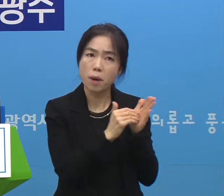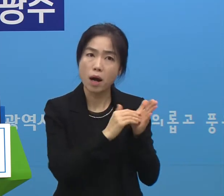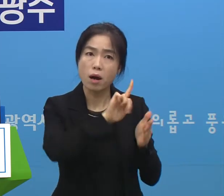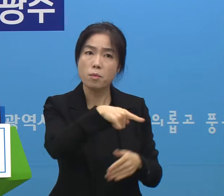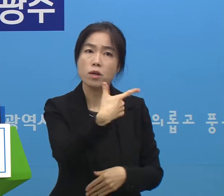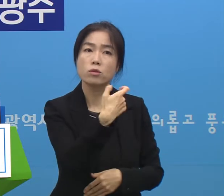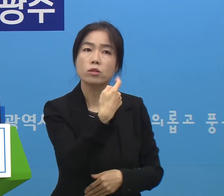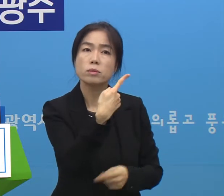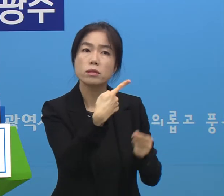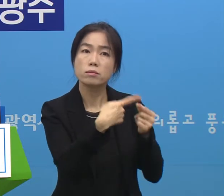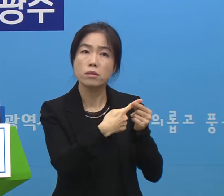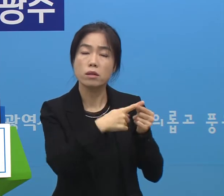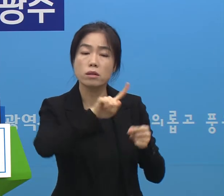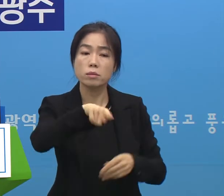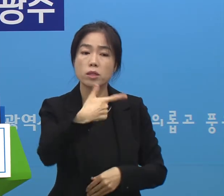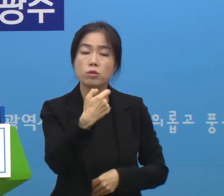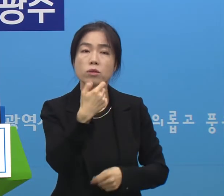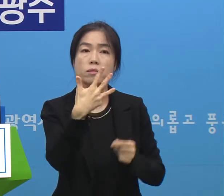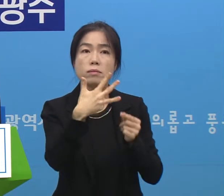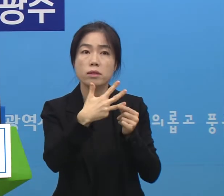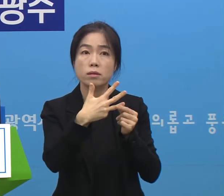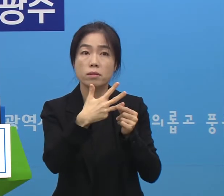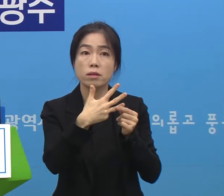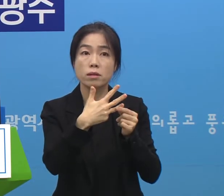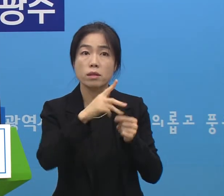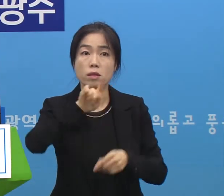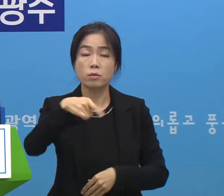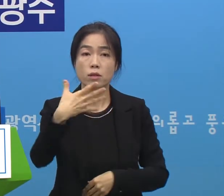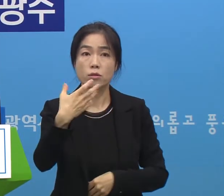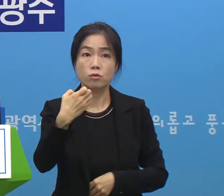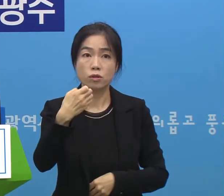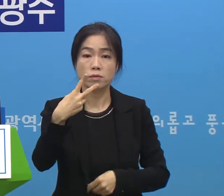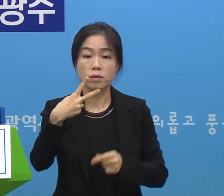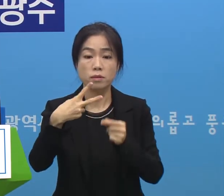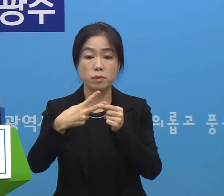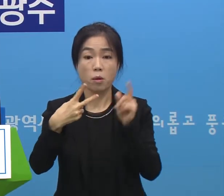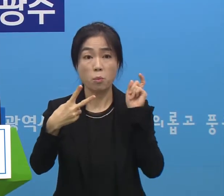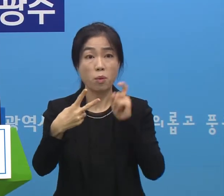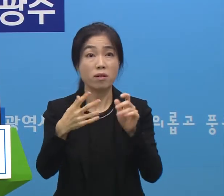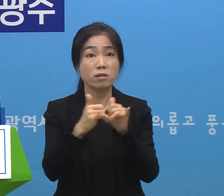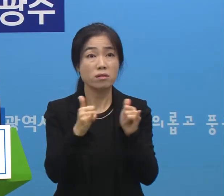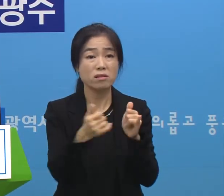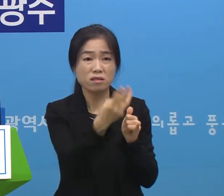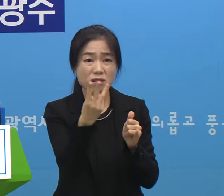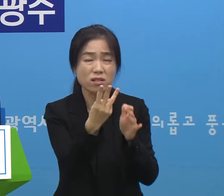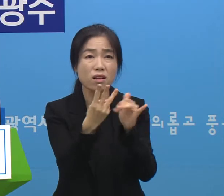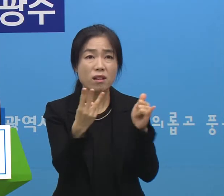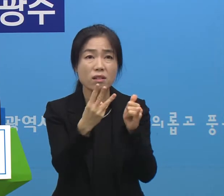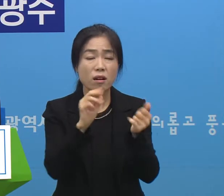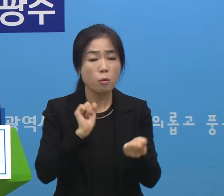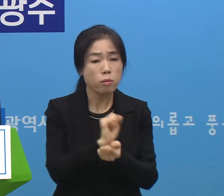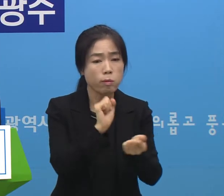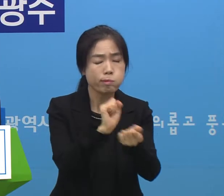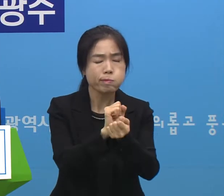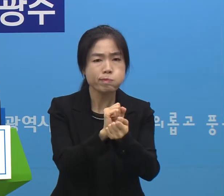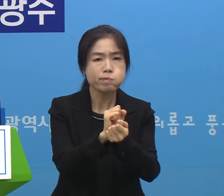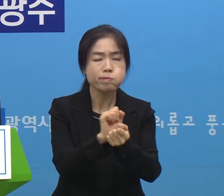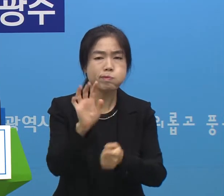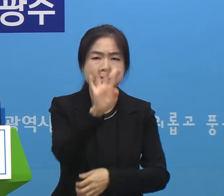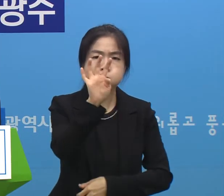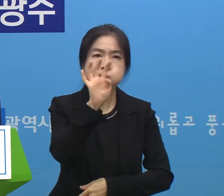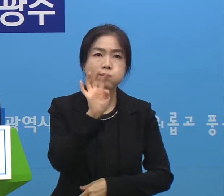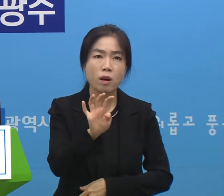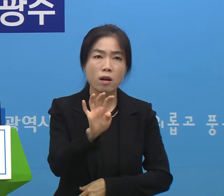161번, 168번, 192번 확진자는 감염 경로가 아직까지